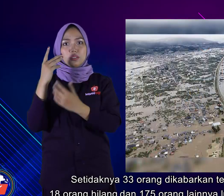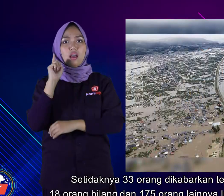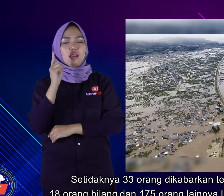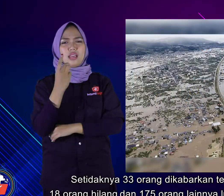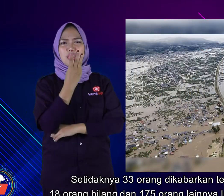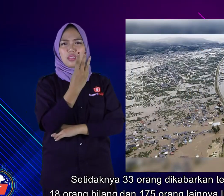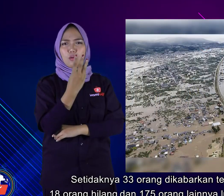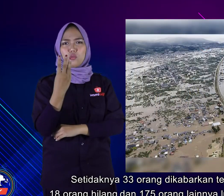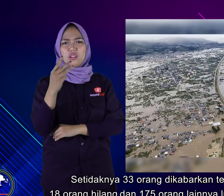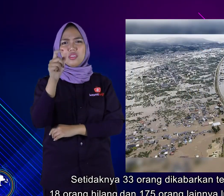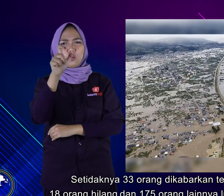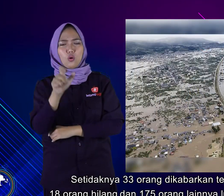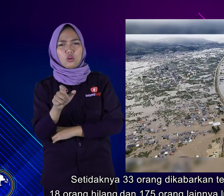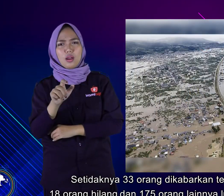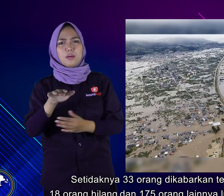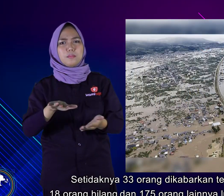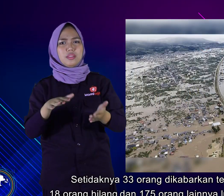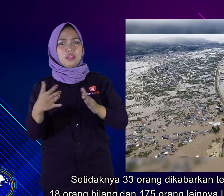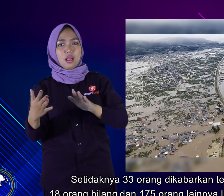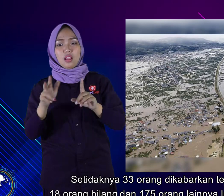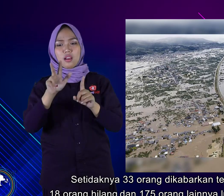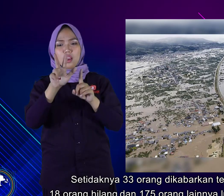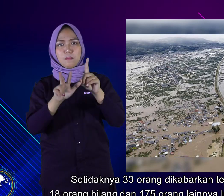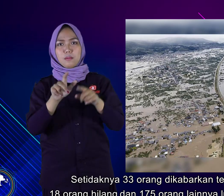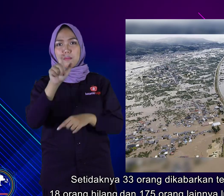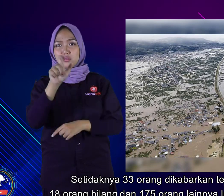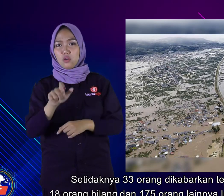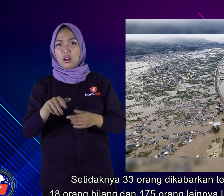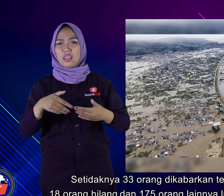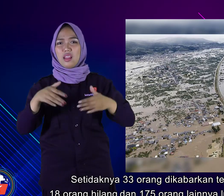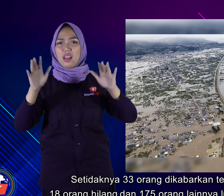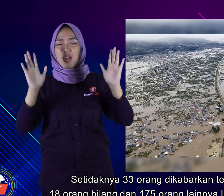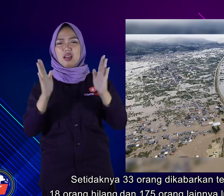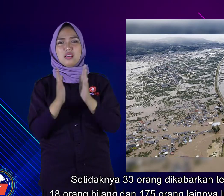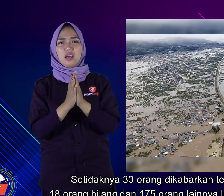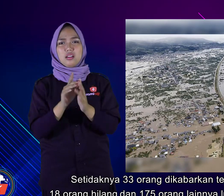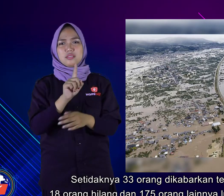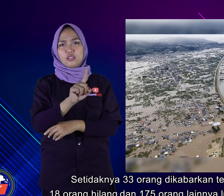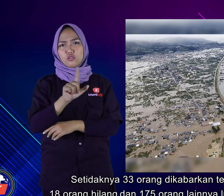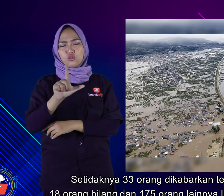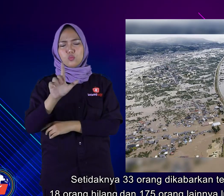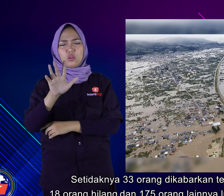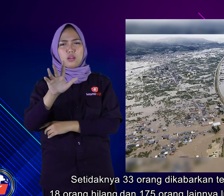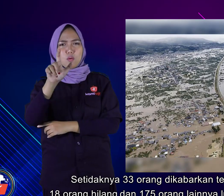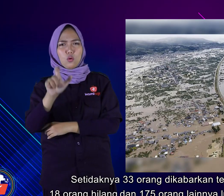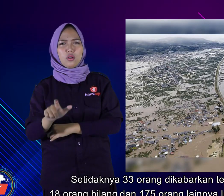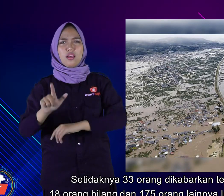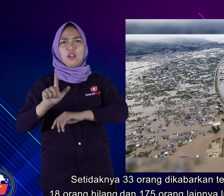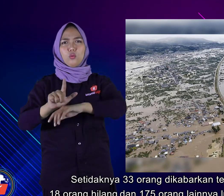Setidaknya 33 orang dikabarkan tewas, 18 orang hilang dan 175 orang lainnya luka-luka.